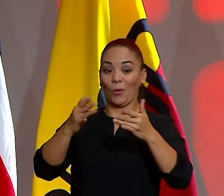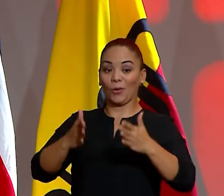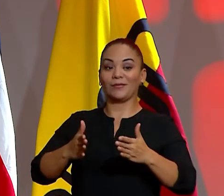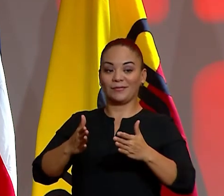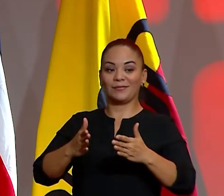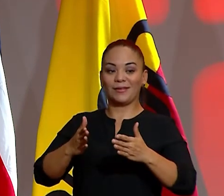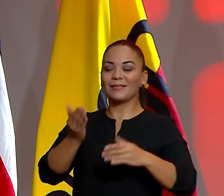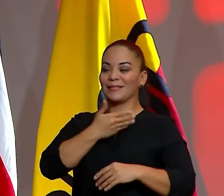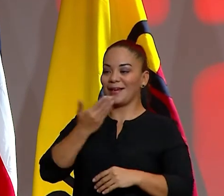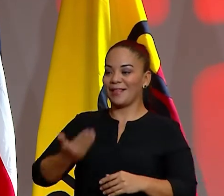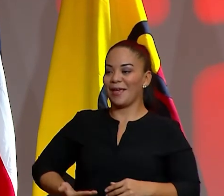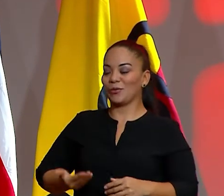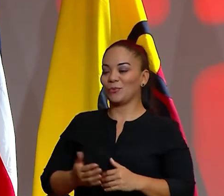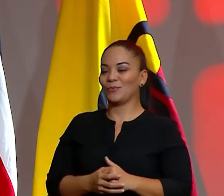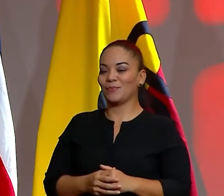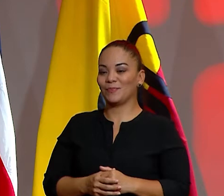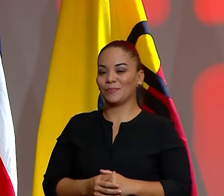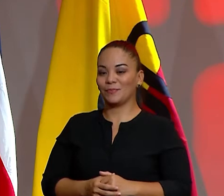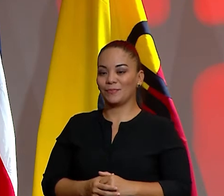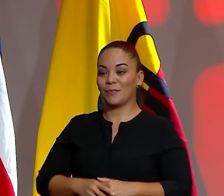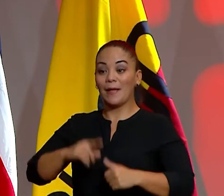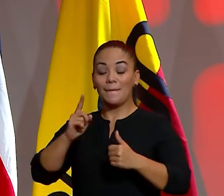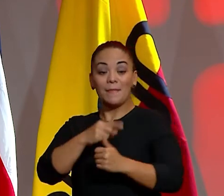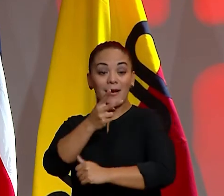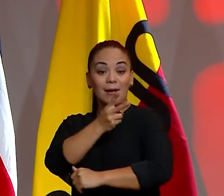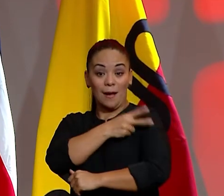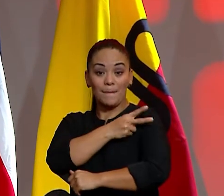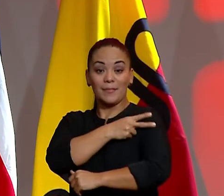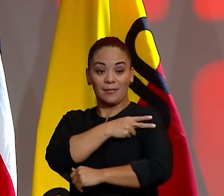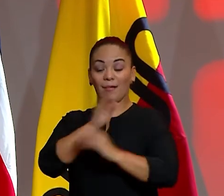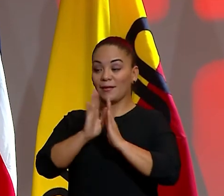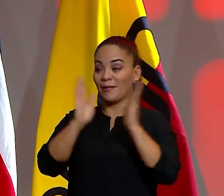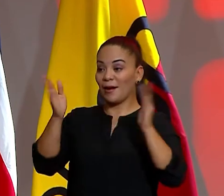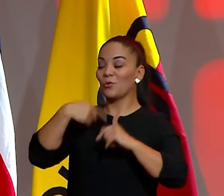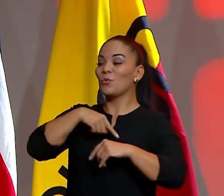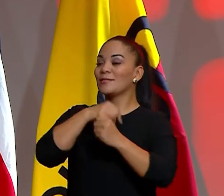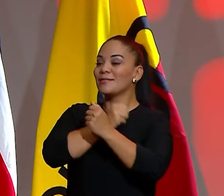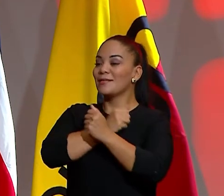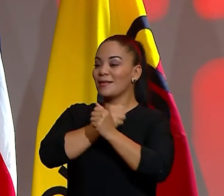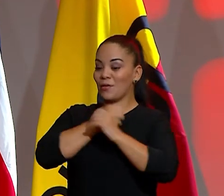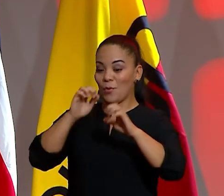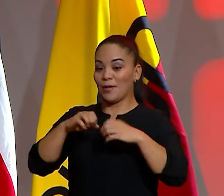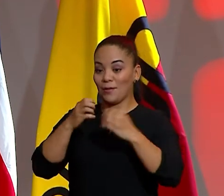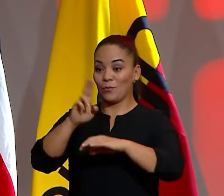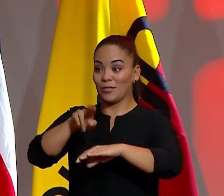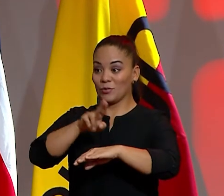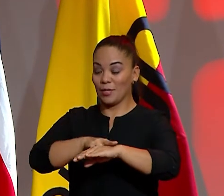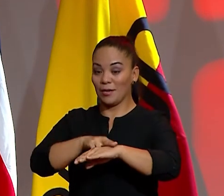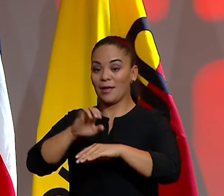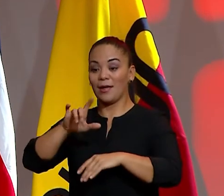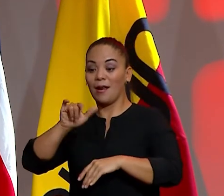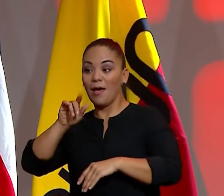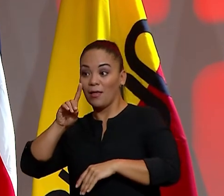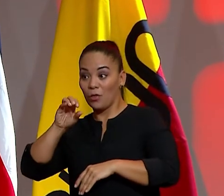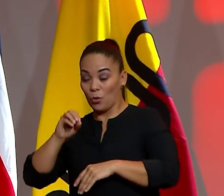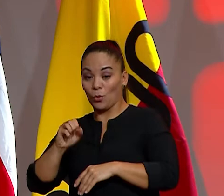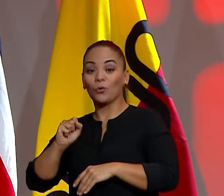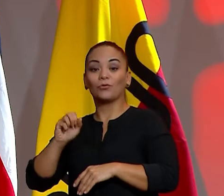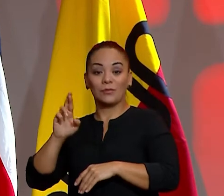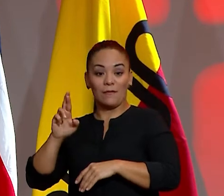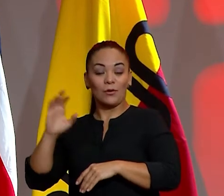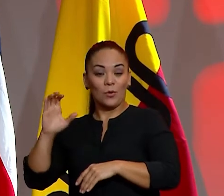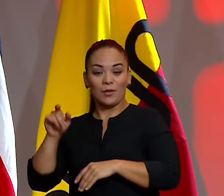herediano. El primer capitán general de nuestra querida selección nacional, don Eladio Rosario Cordero,